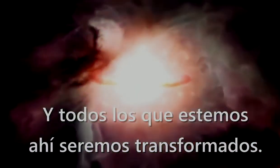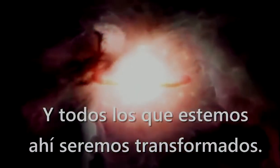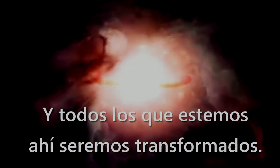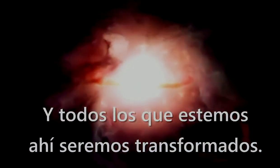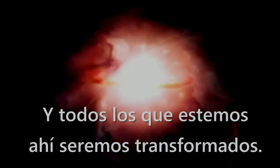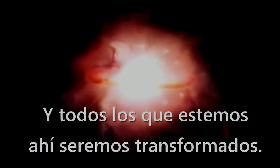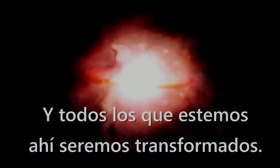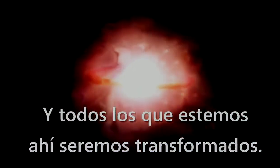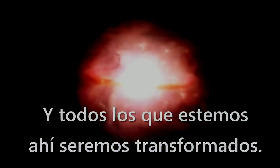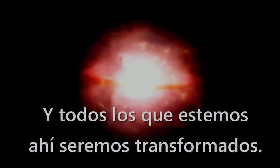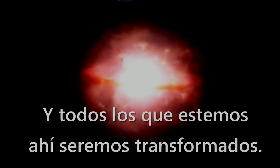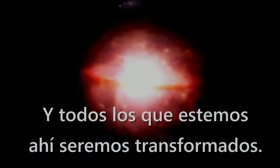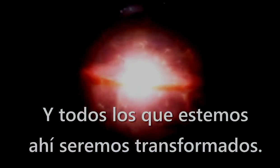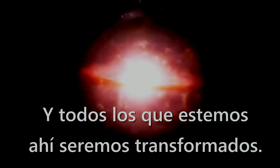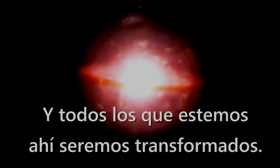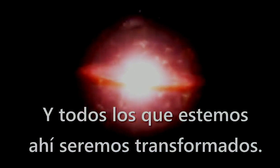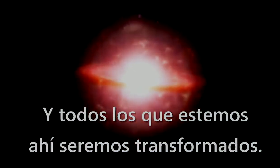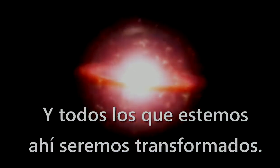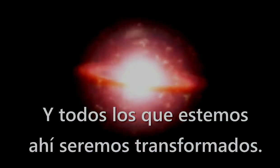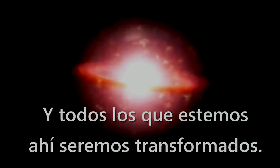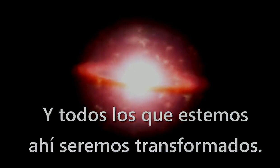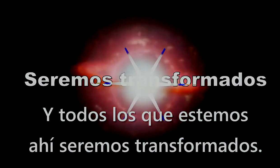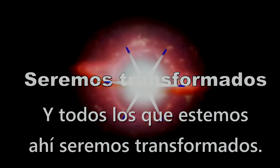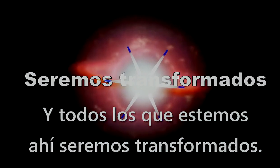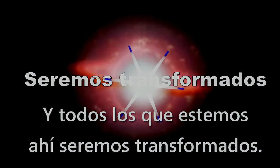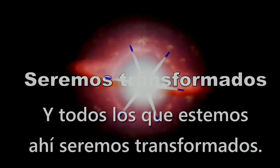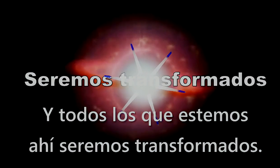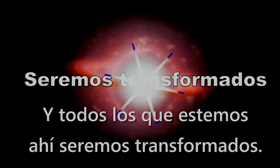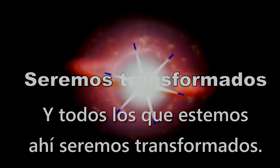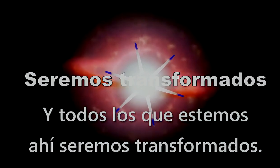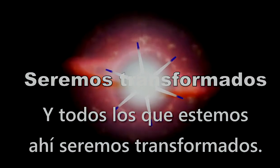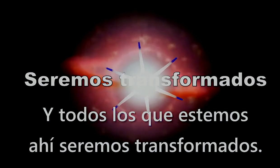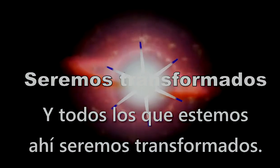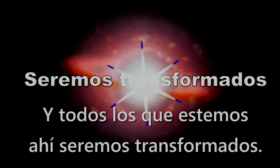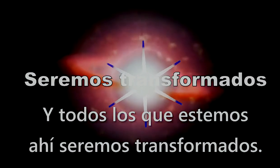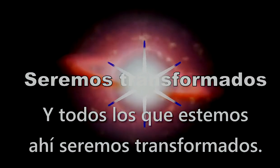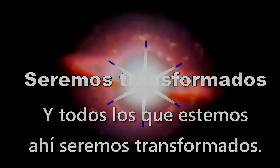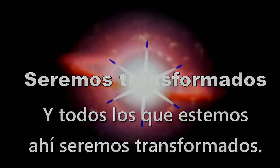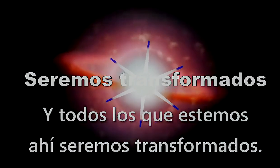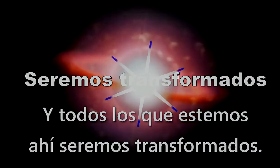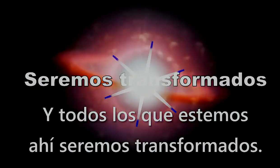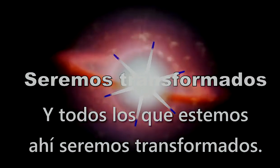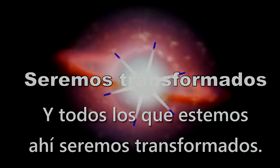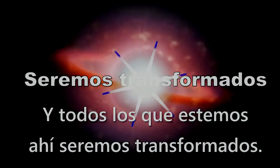Y todos Los que estemos Aquí